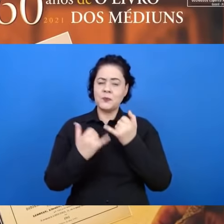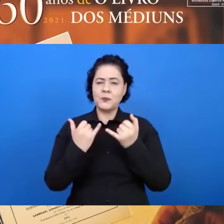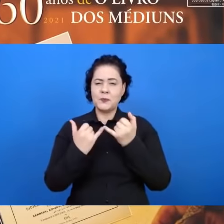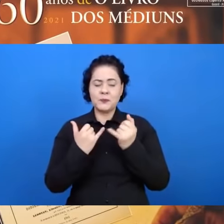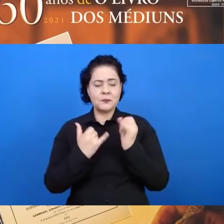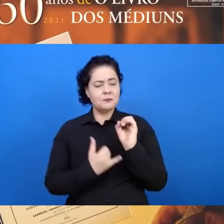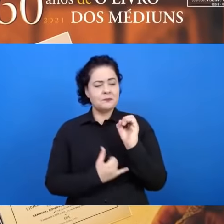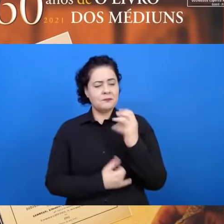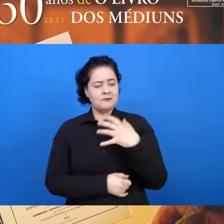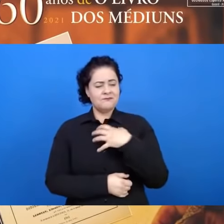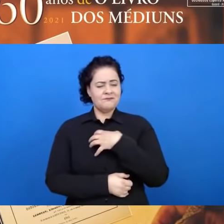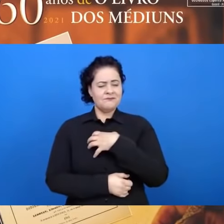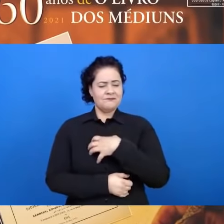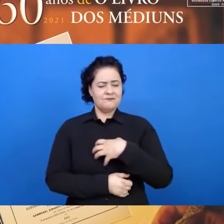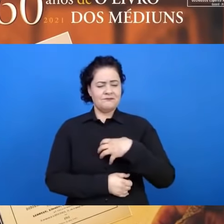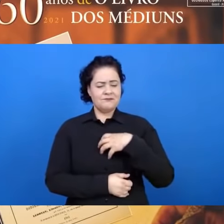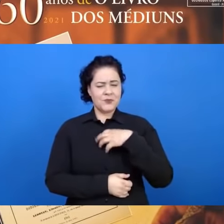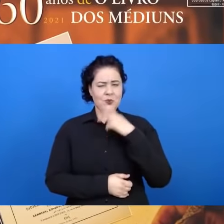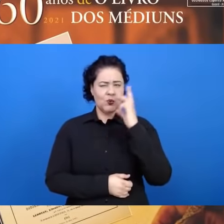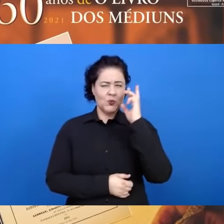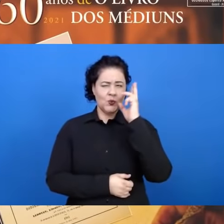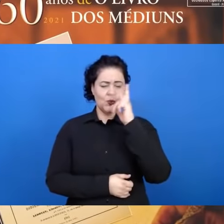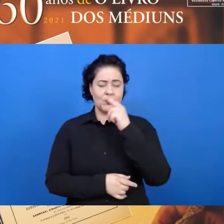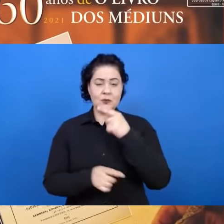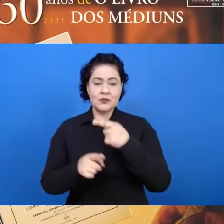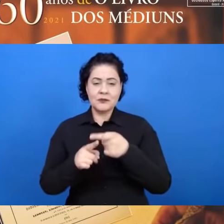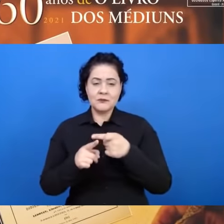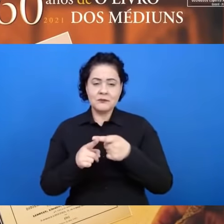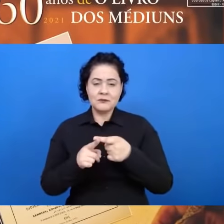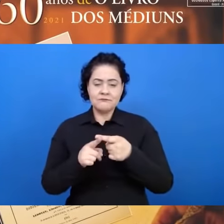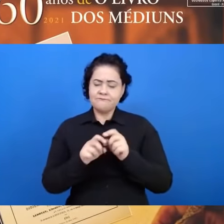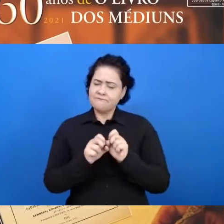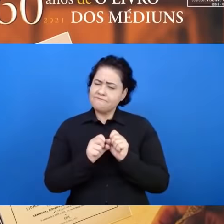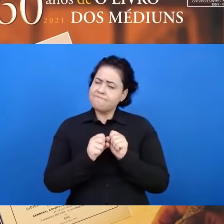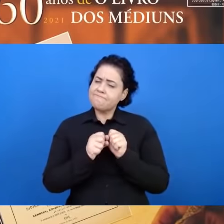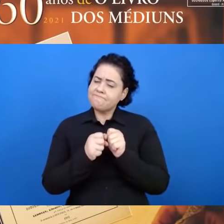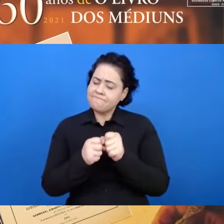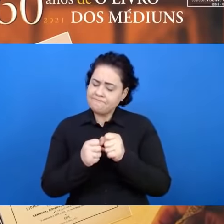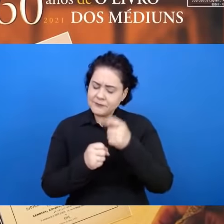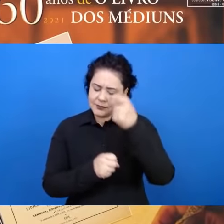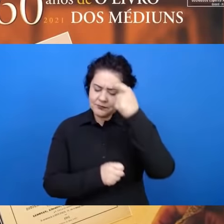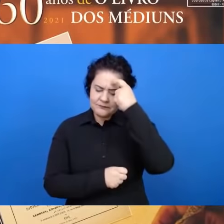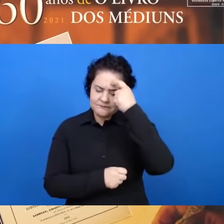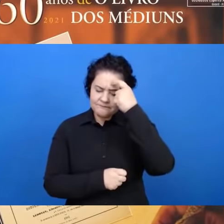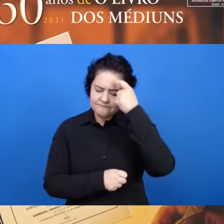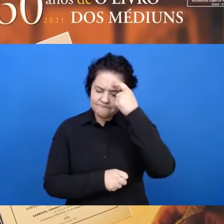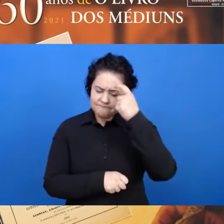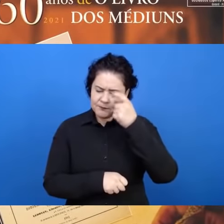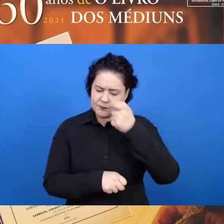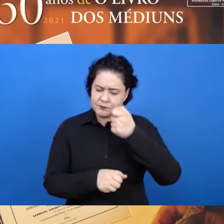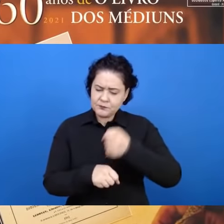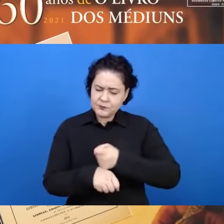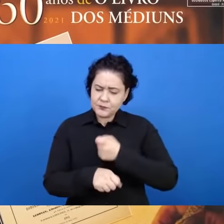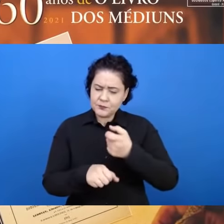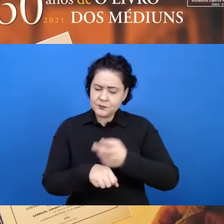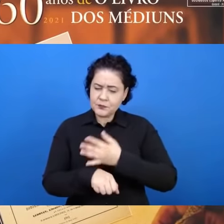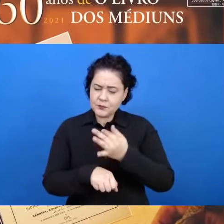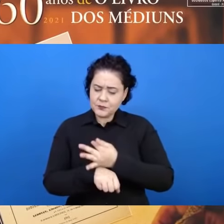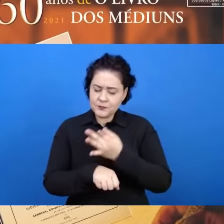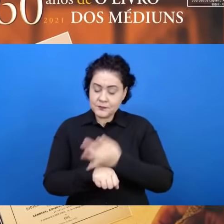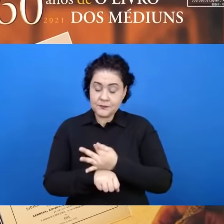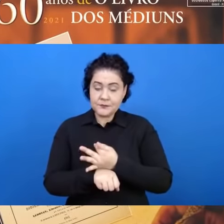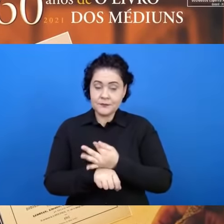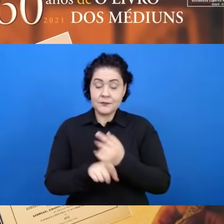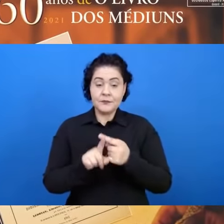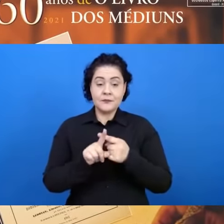após o esforço mental persistente e doloroso. Quer voltar